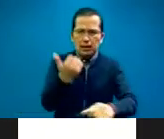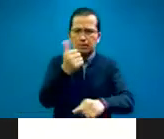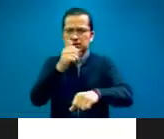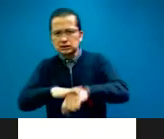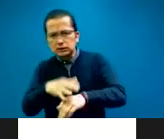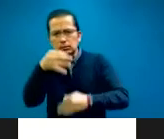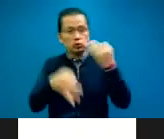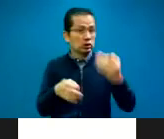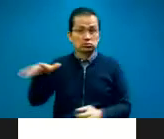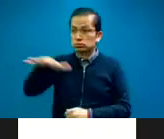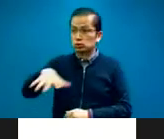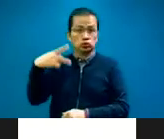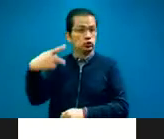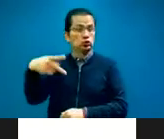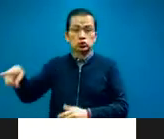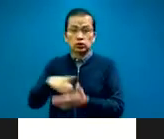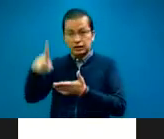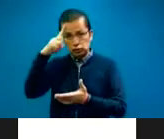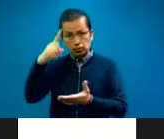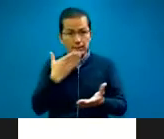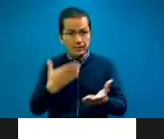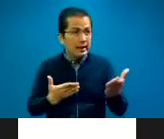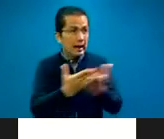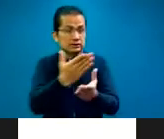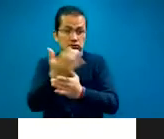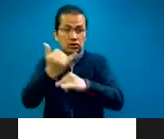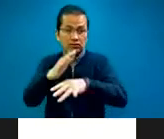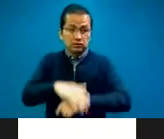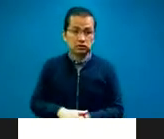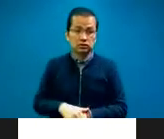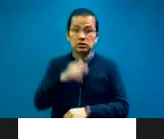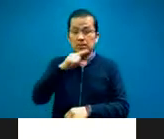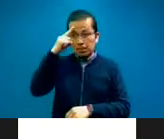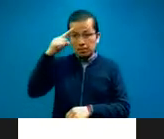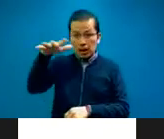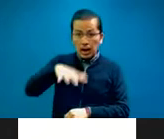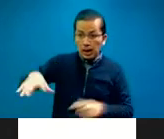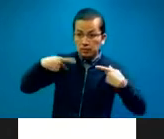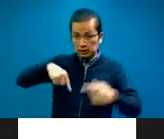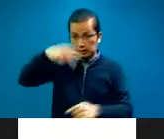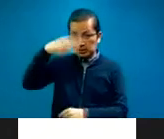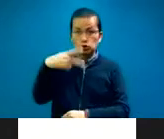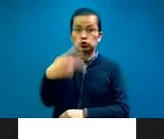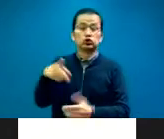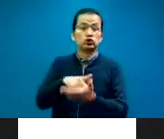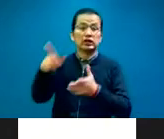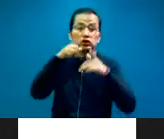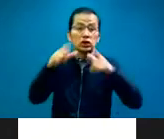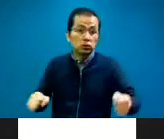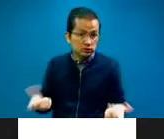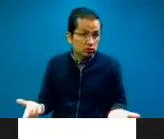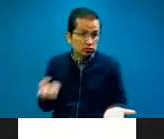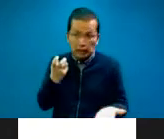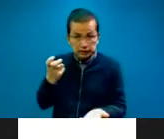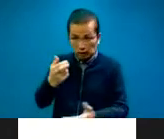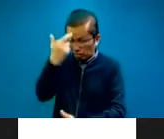administrativos, y pues también una violación a los derechos lingüísticos de los mexicanos. Claro, es como, y yo que sé que me van a meter